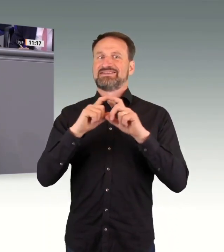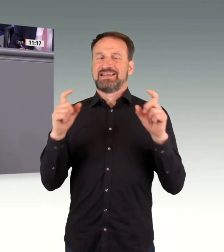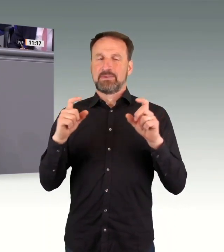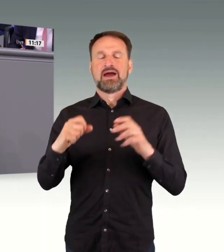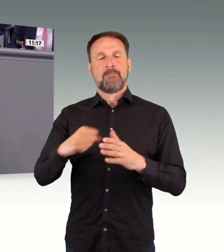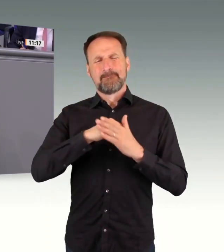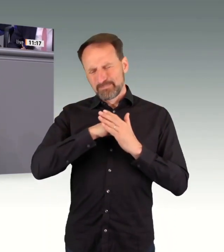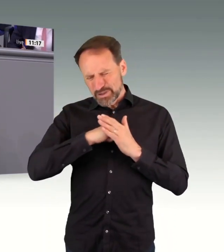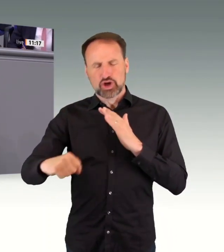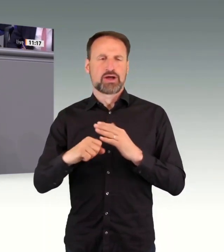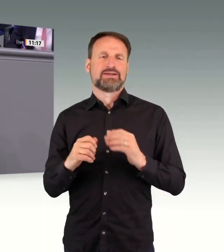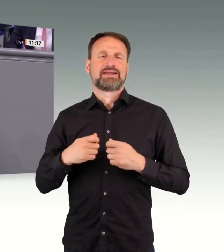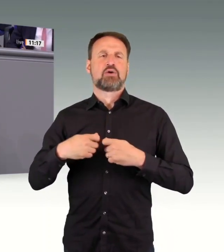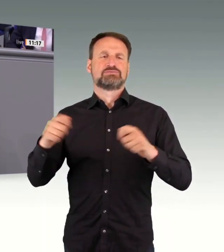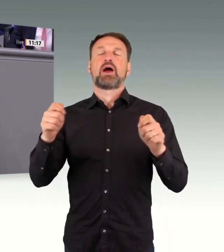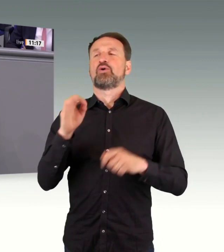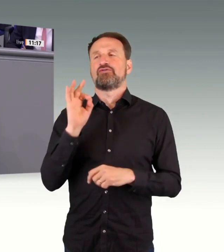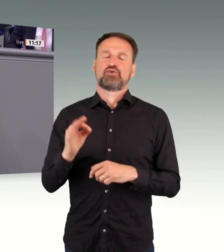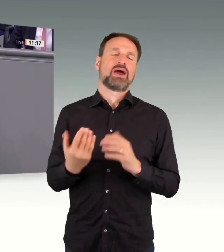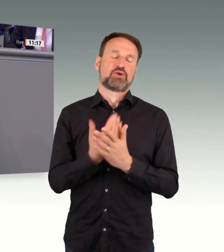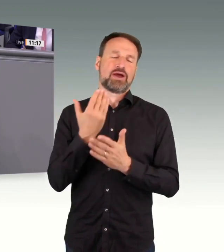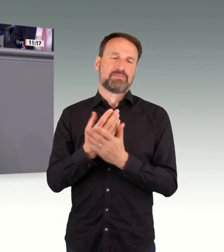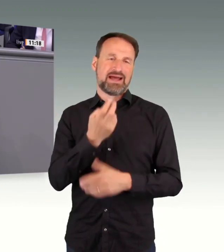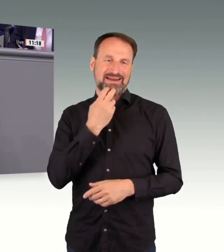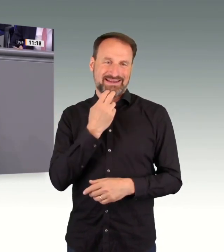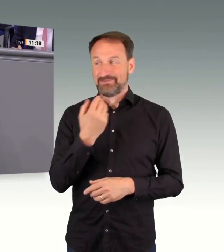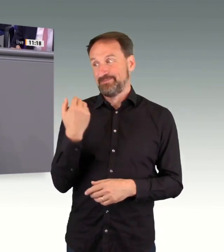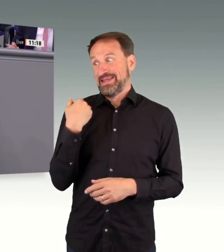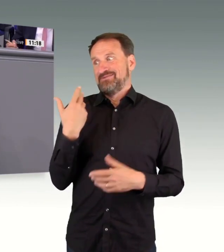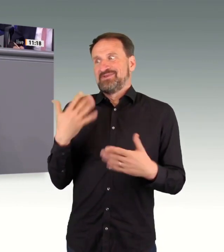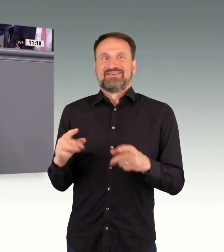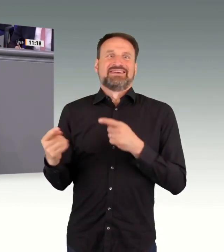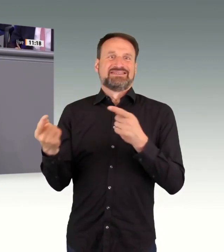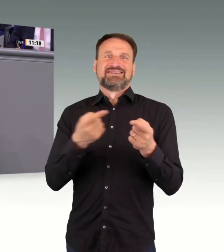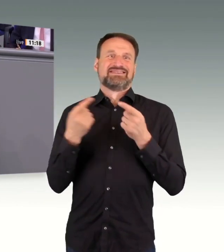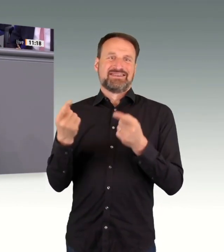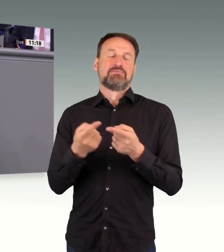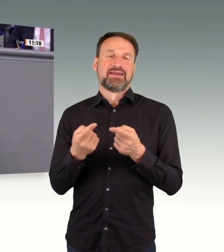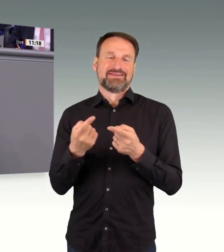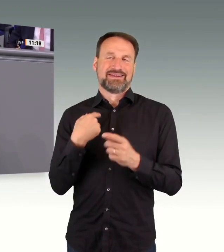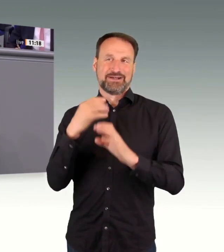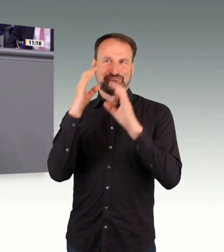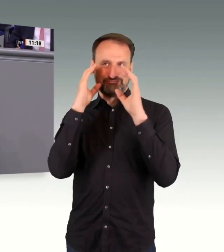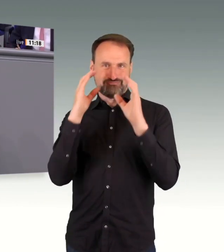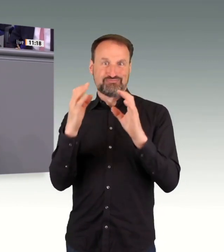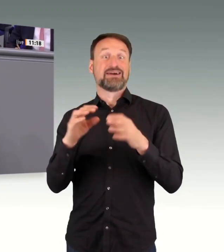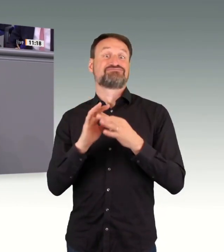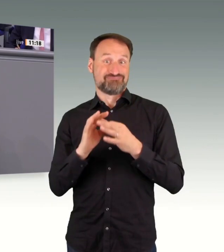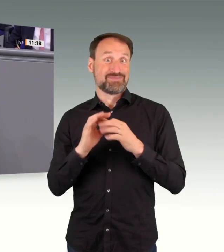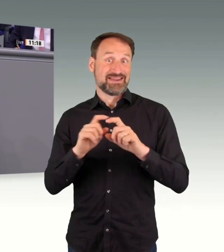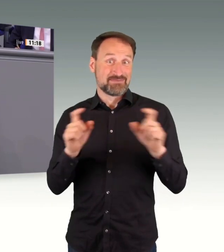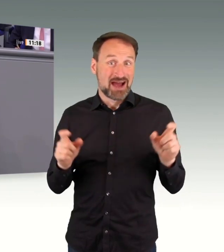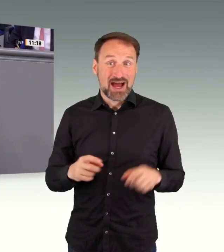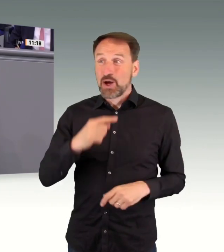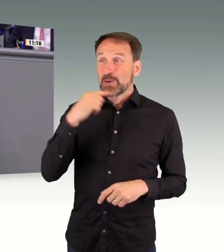erneuerbaren Energien. Wir haben gerade eine lange Debatte dazu verfolgt. Da ging es dann darum, dass wir unabhängig werden müssen von russischem